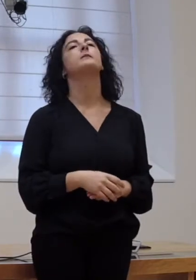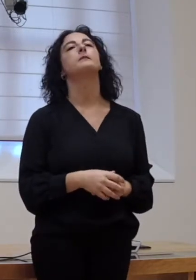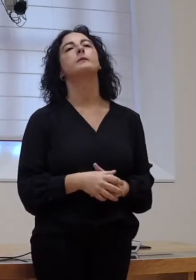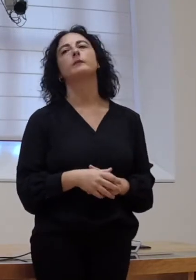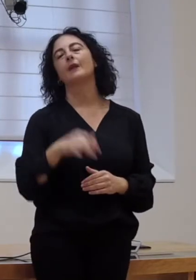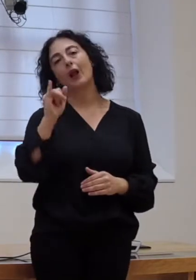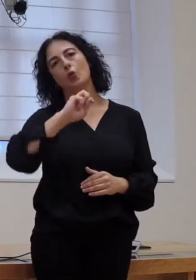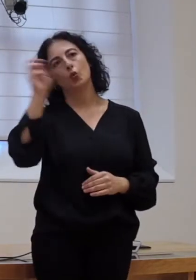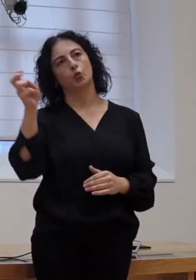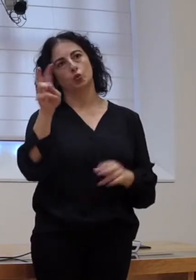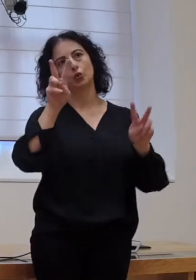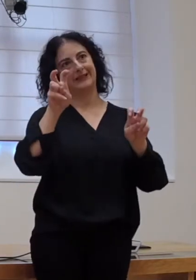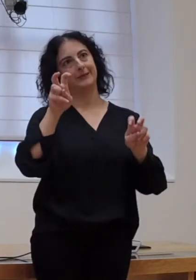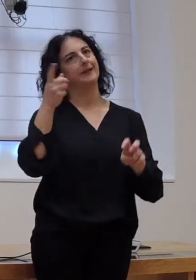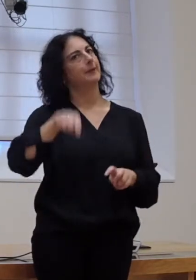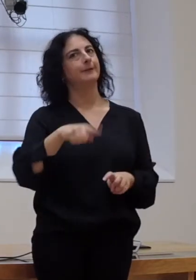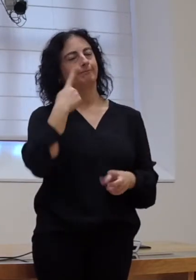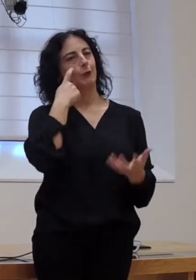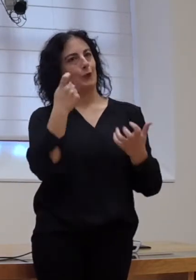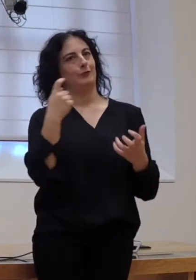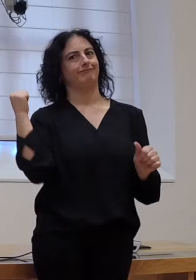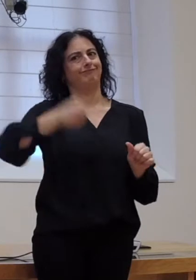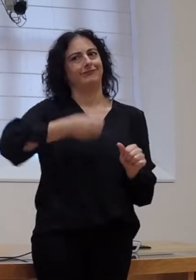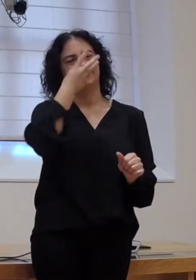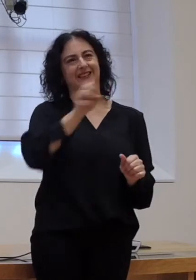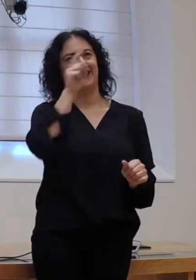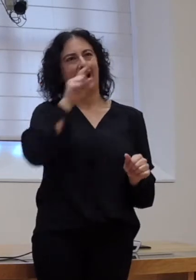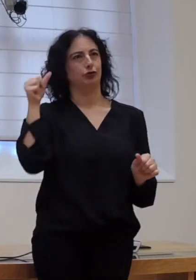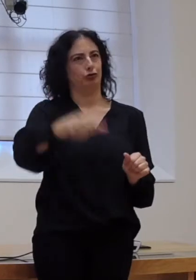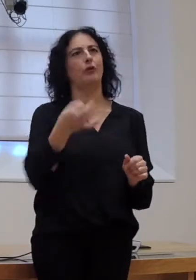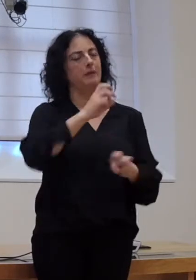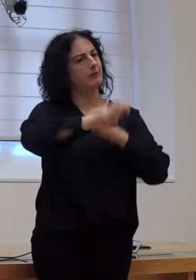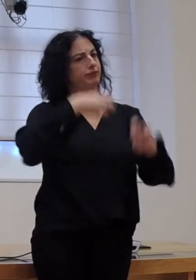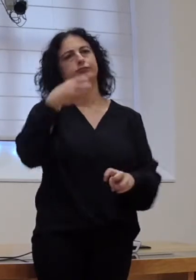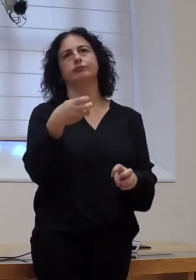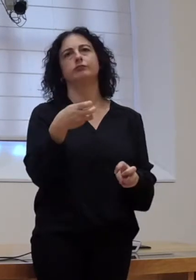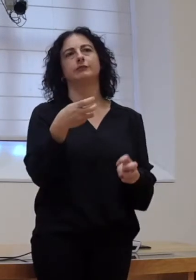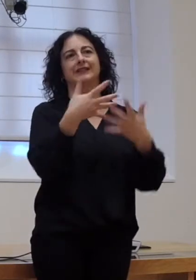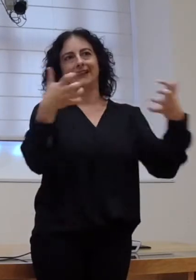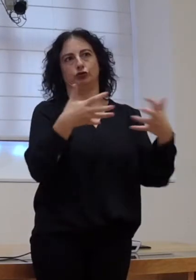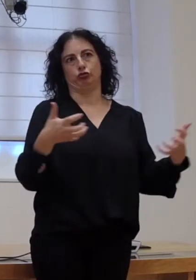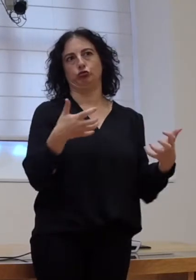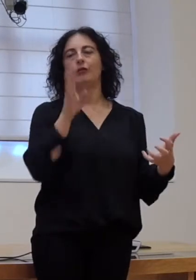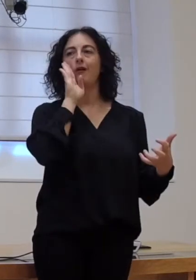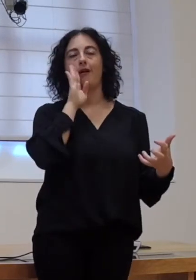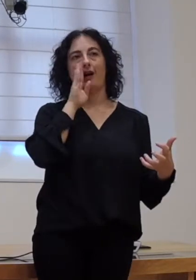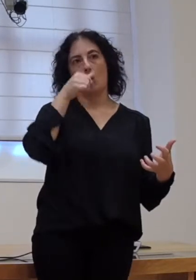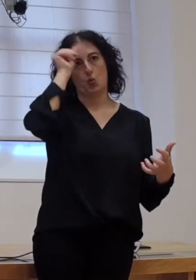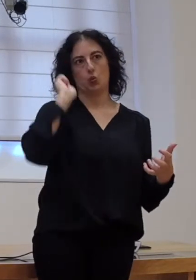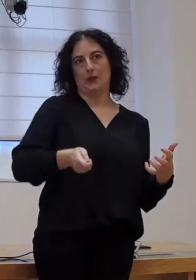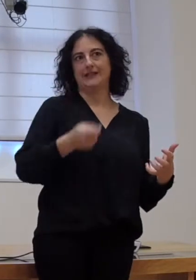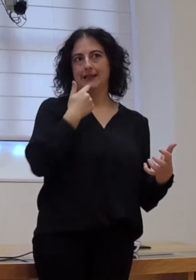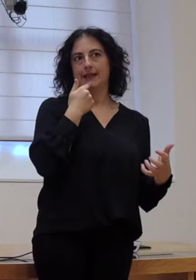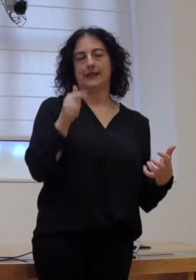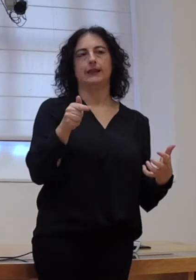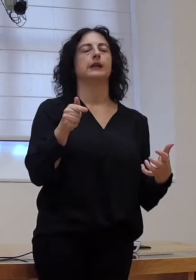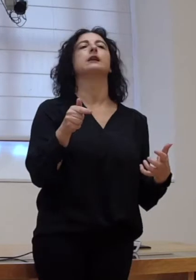Hay outro tema que tamén é sintomático de como en 30 anos é preciso facer unha reforma do texto que como dicía Luís pois é o que